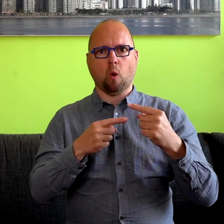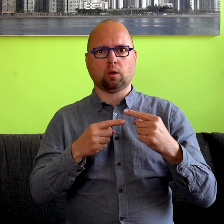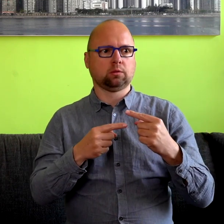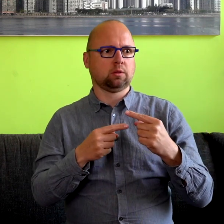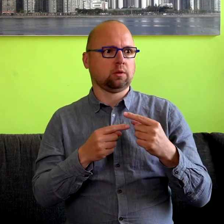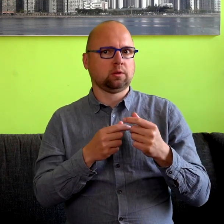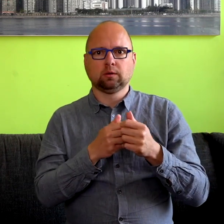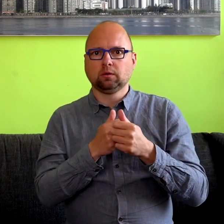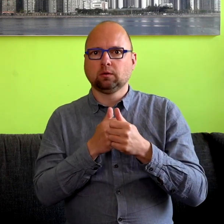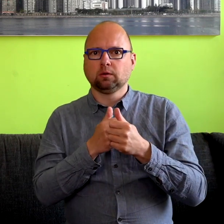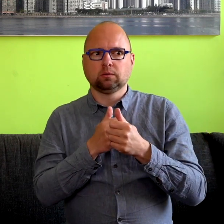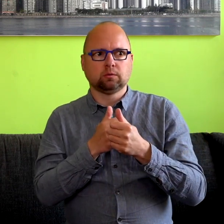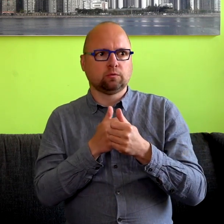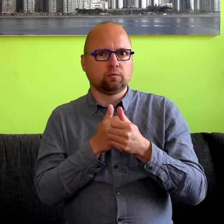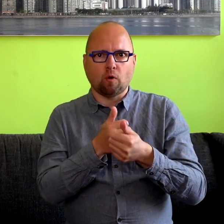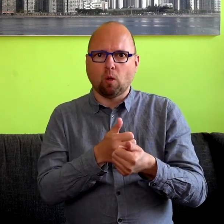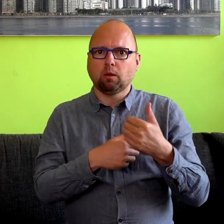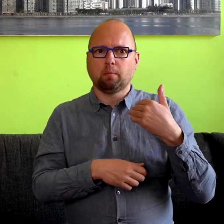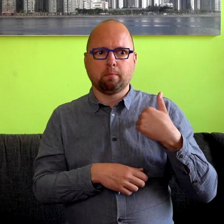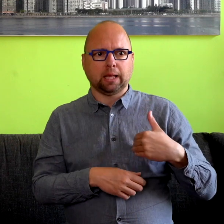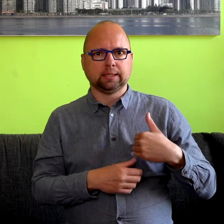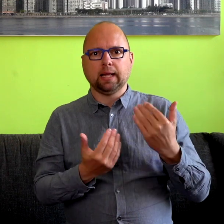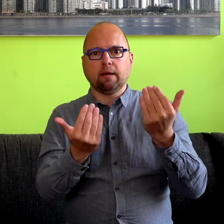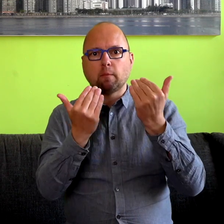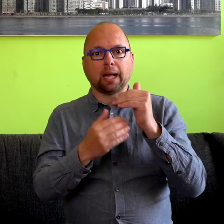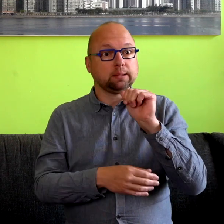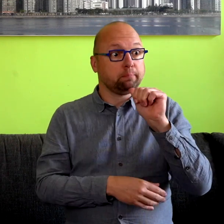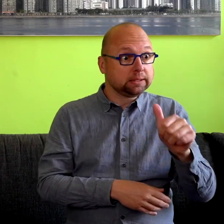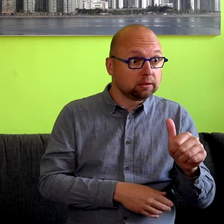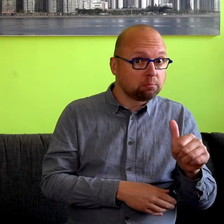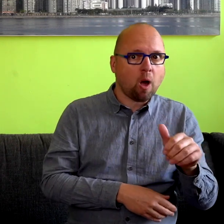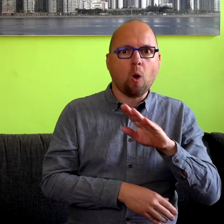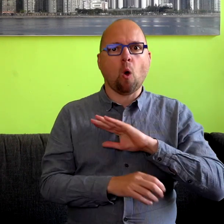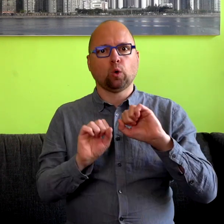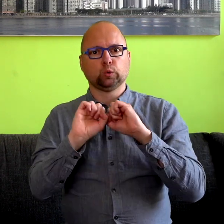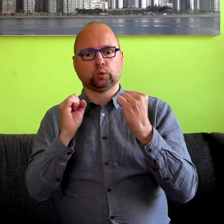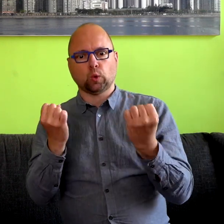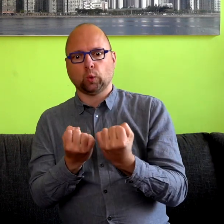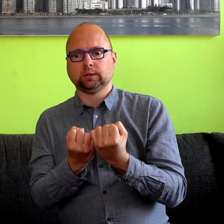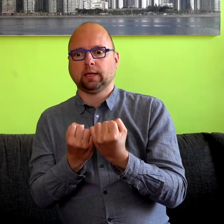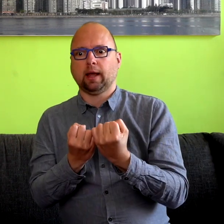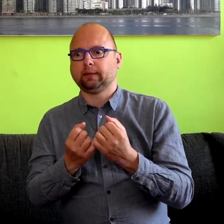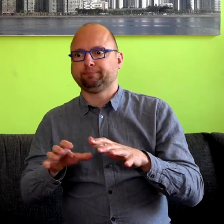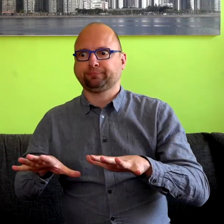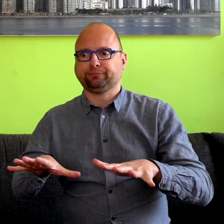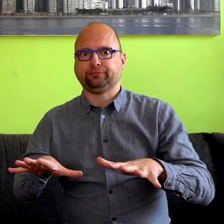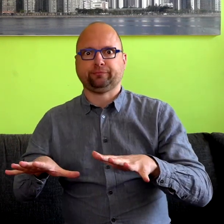alleen maar informatie missen, maar ook sociaal niet goed kunnen meedraaien.